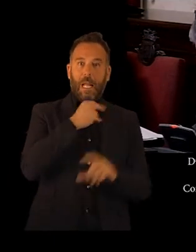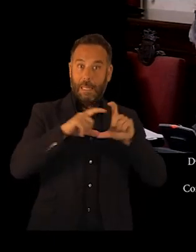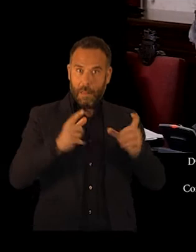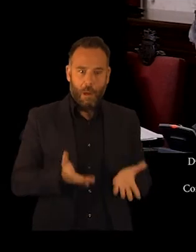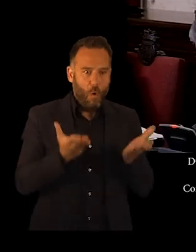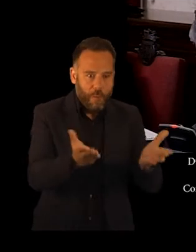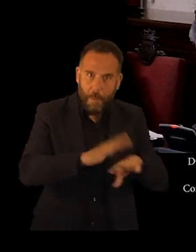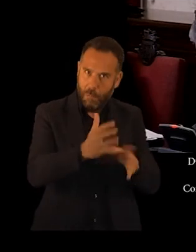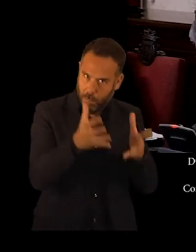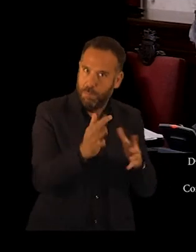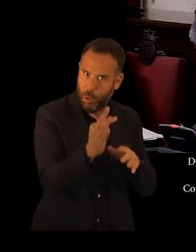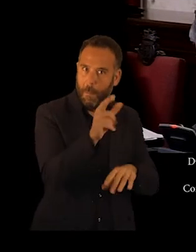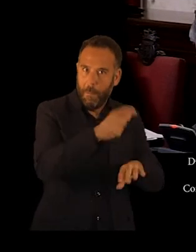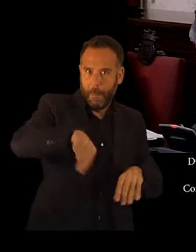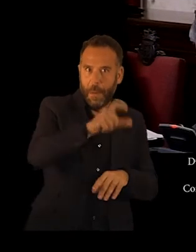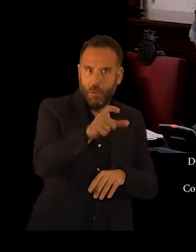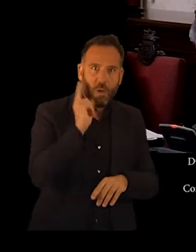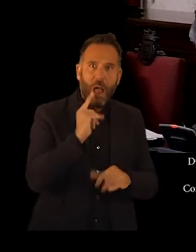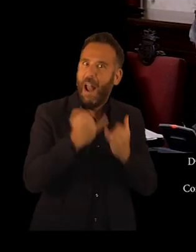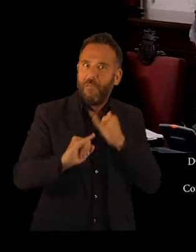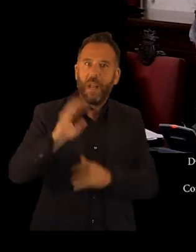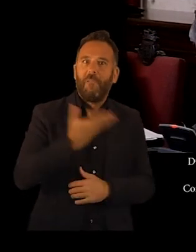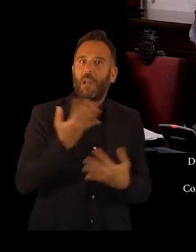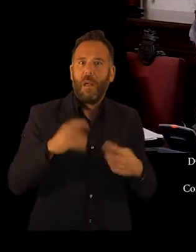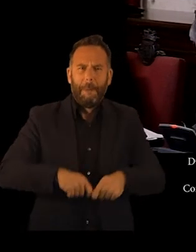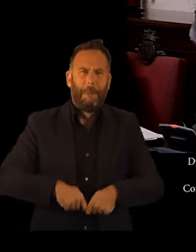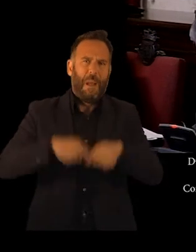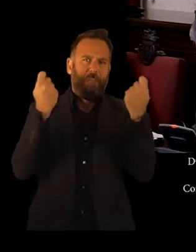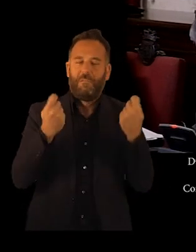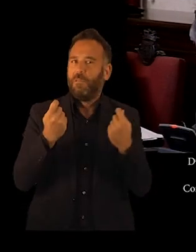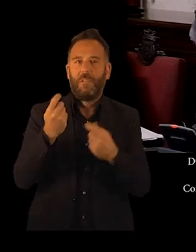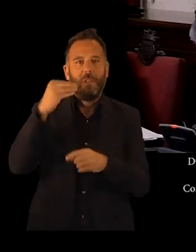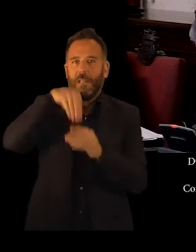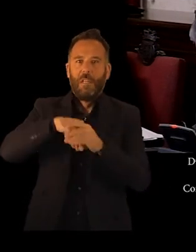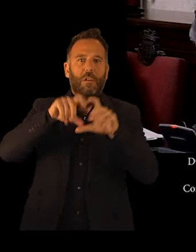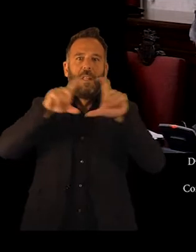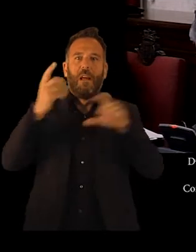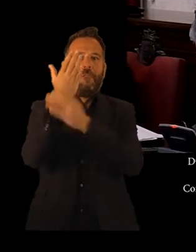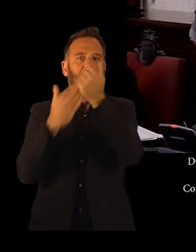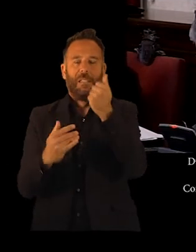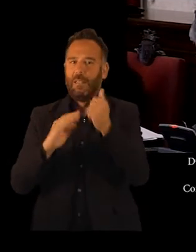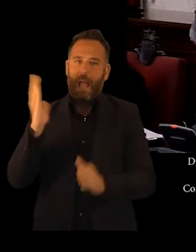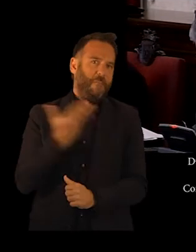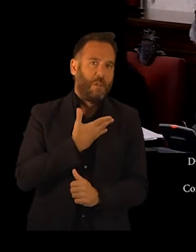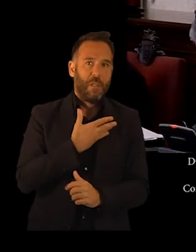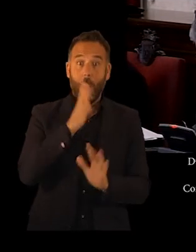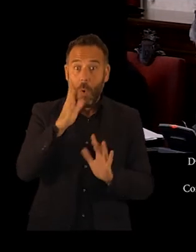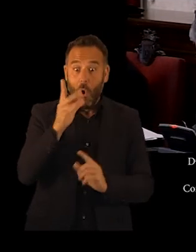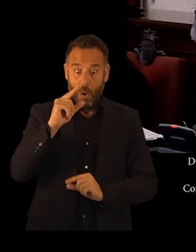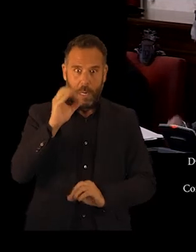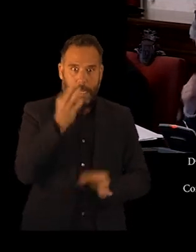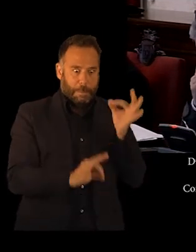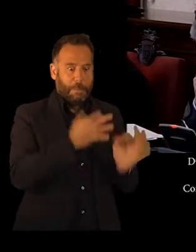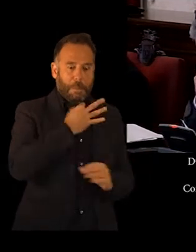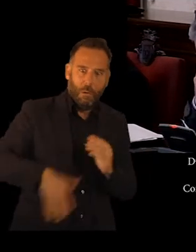personas sordas se hayan convertido en todo lo contrario, en la quiebra del sistema financiero de quien la representa, la FAS, que ha hecho frente, con su limitado recurso,